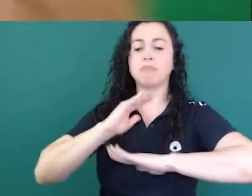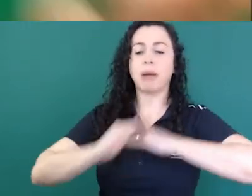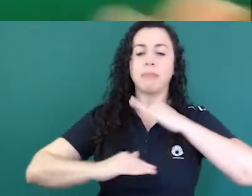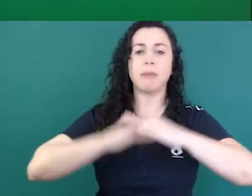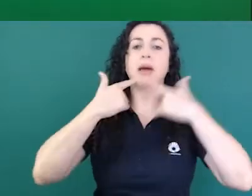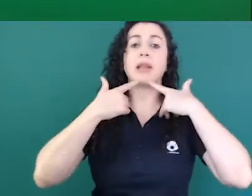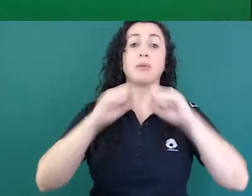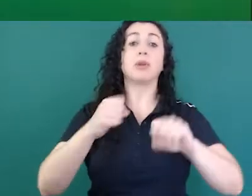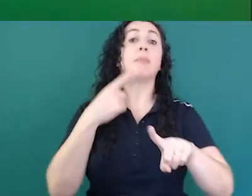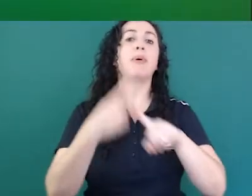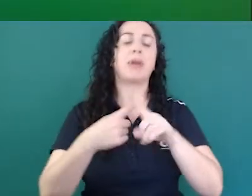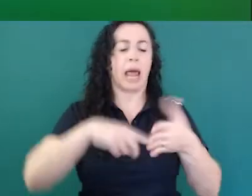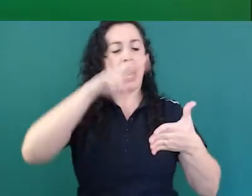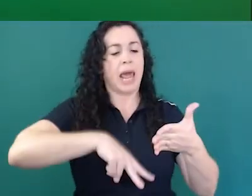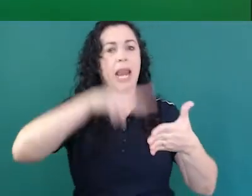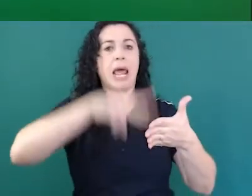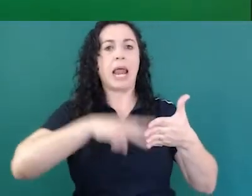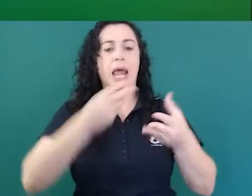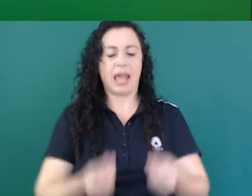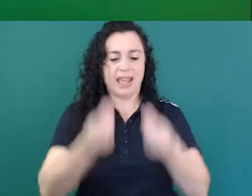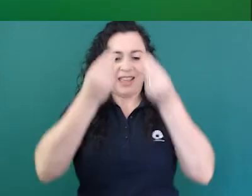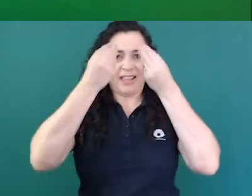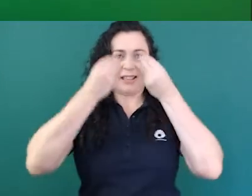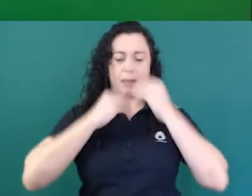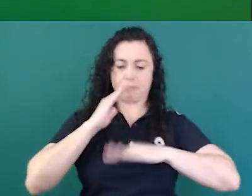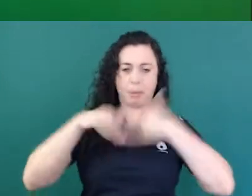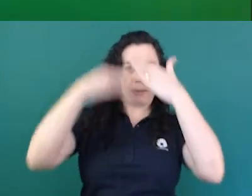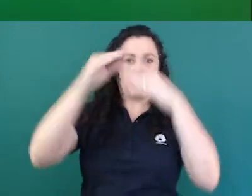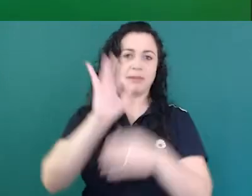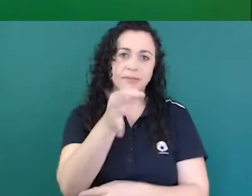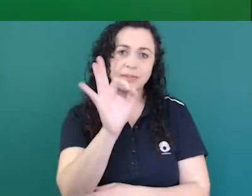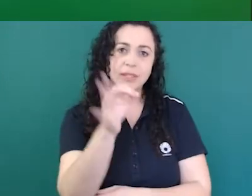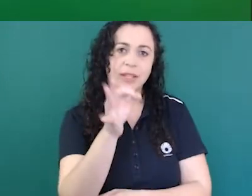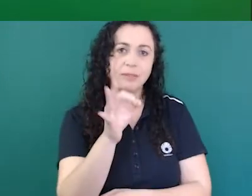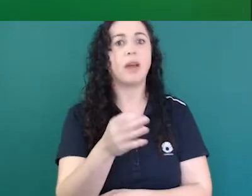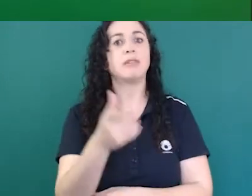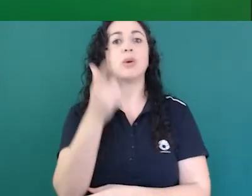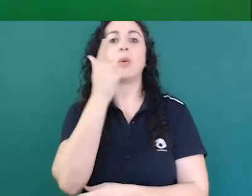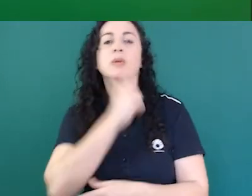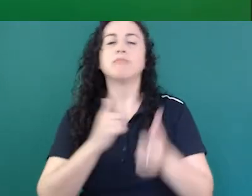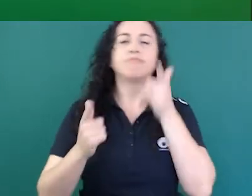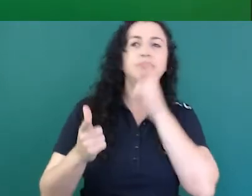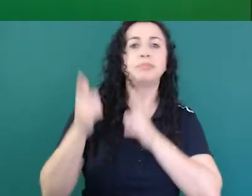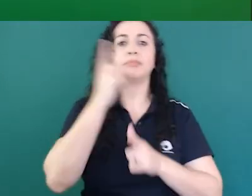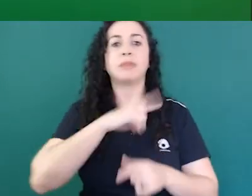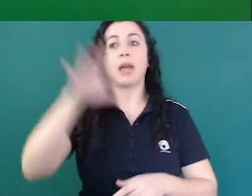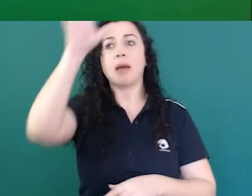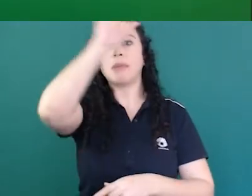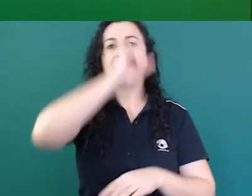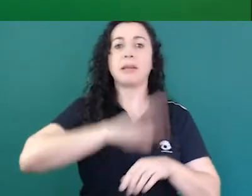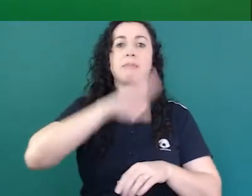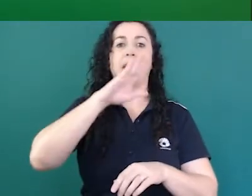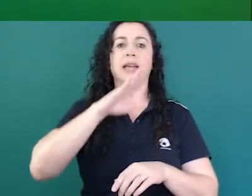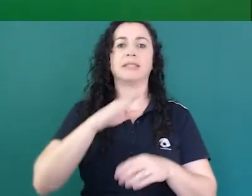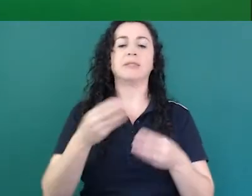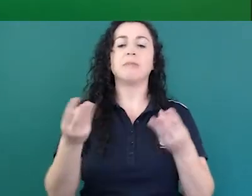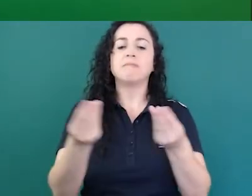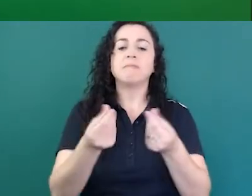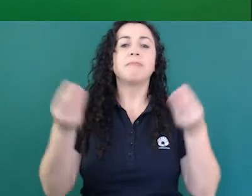caso quanto mais você vê sinalizações de temas mais você sofistica o seu domínio de língua com vocabulário com